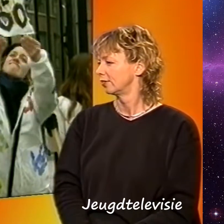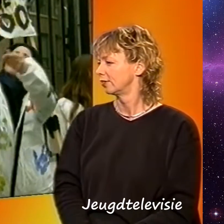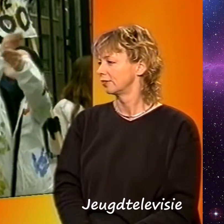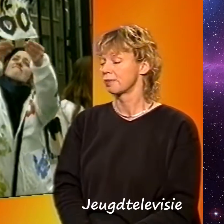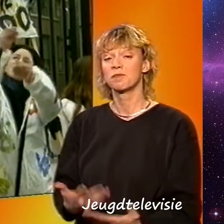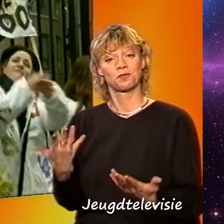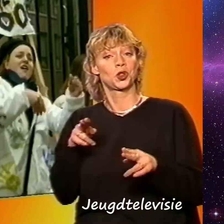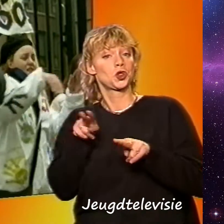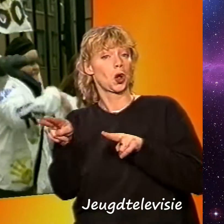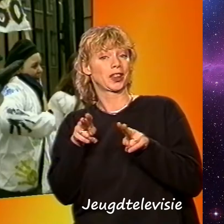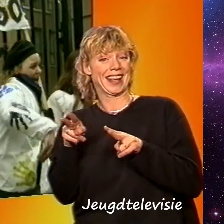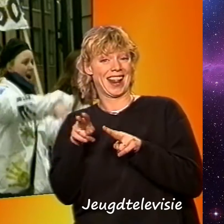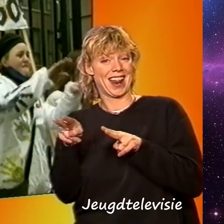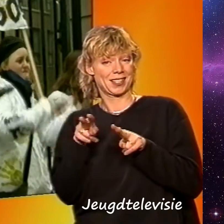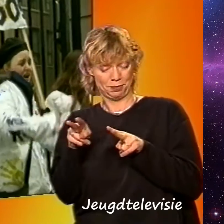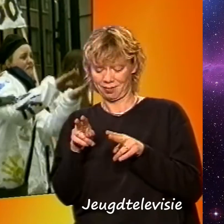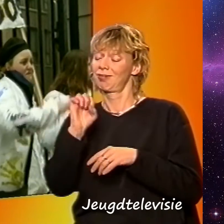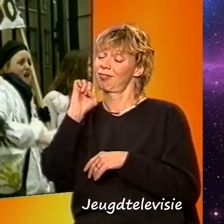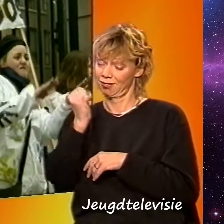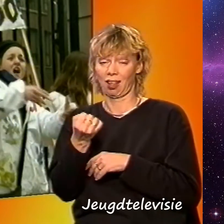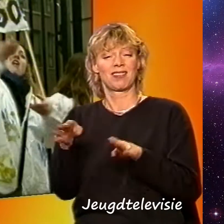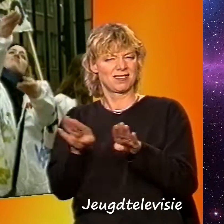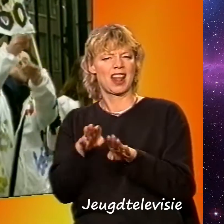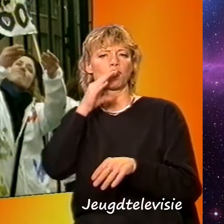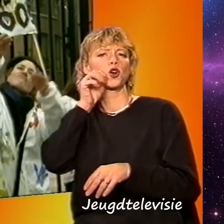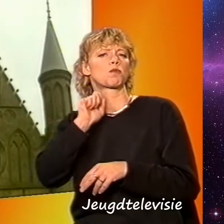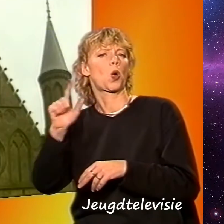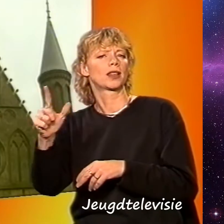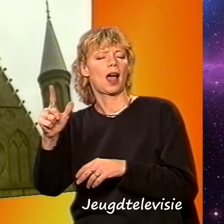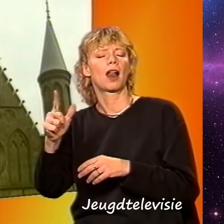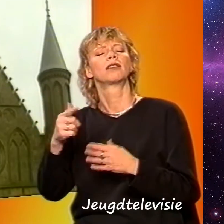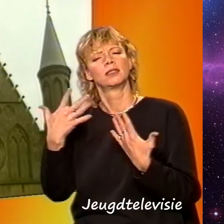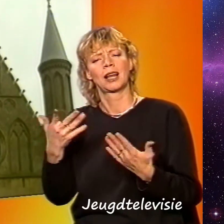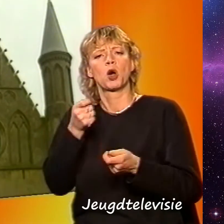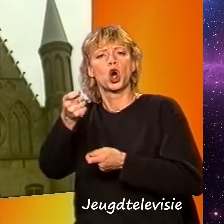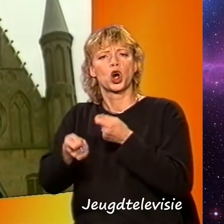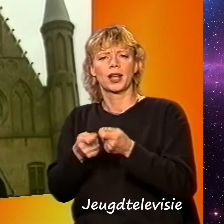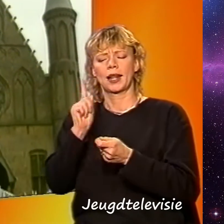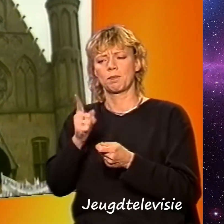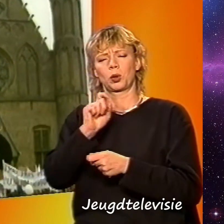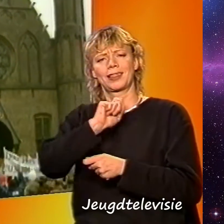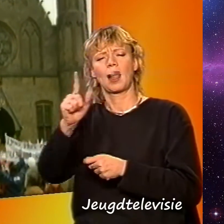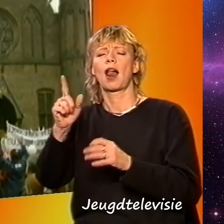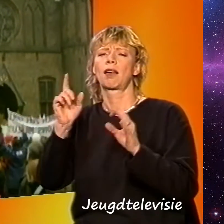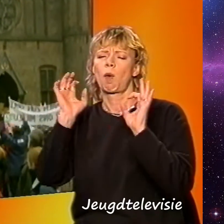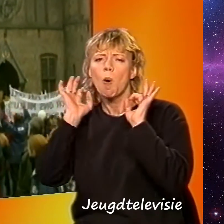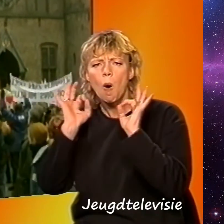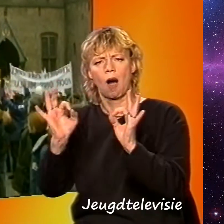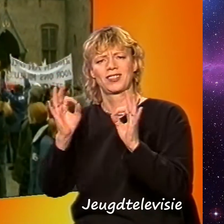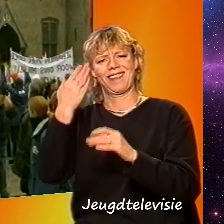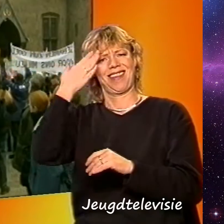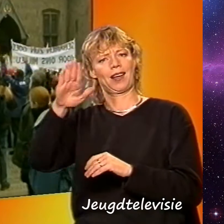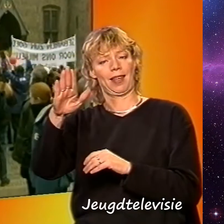Of toneel spelen, net zo goed als in een gesproken taal. En daarom moet de regering de taal officieel erkennen, vindt de Vereniging van